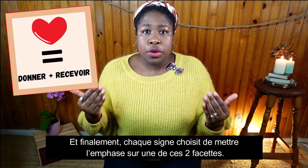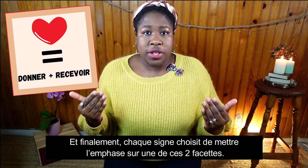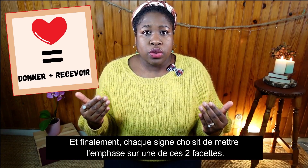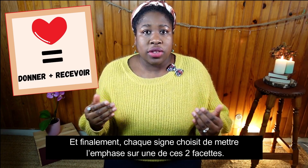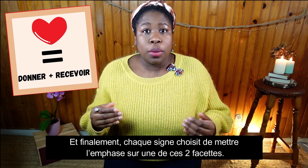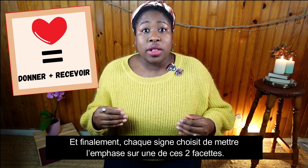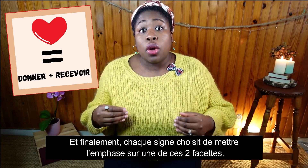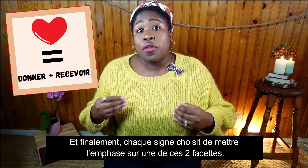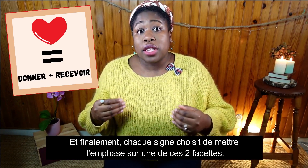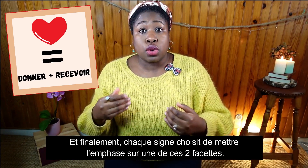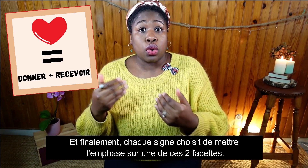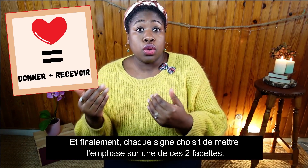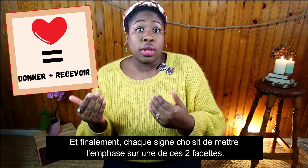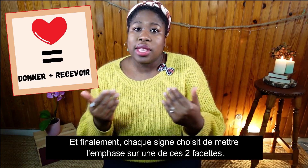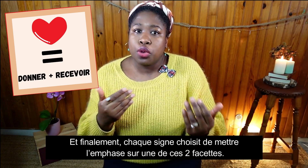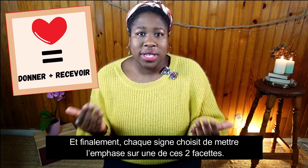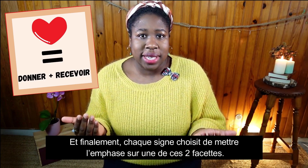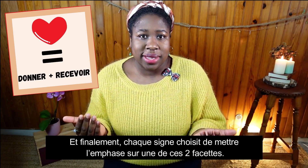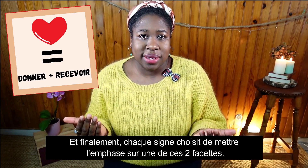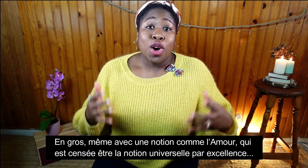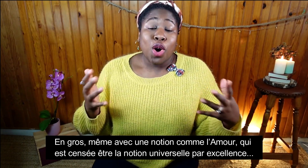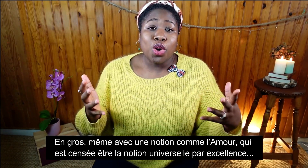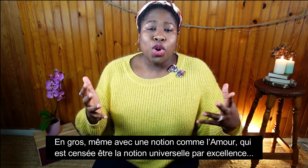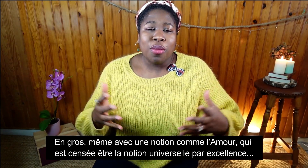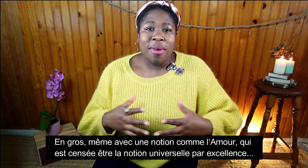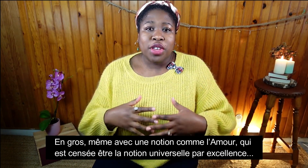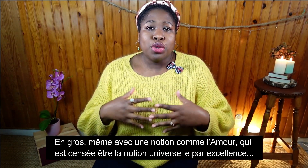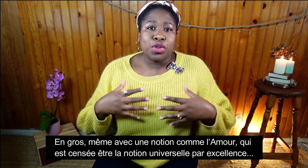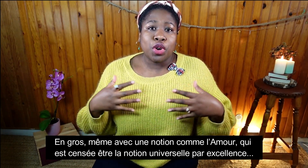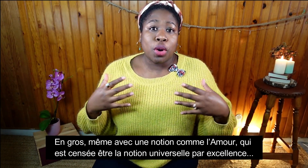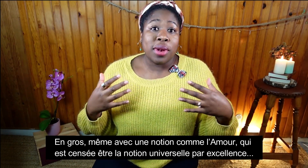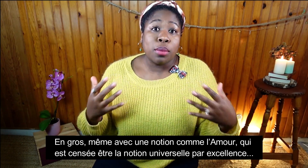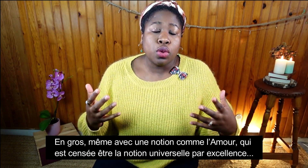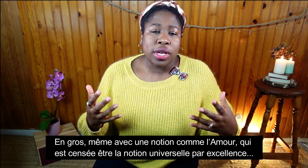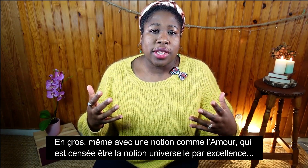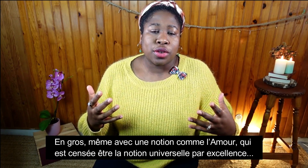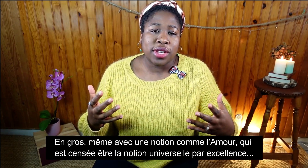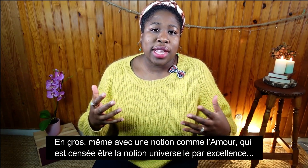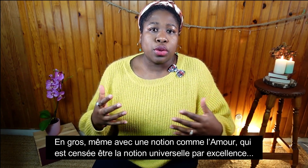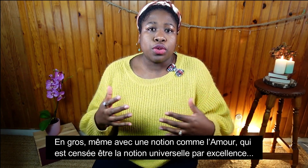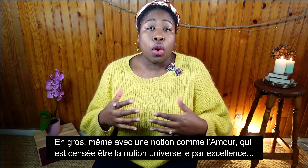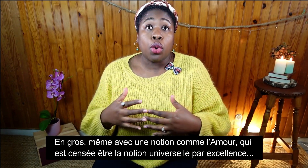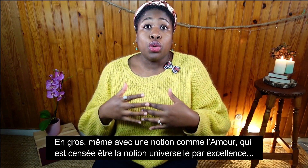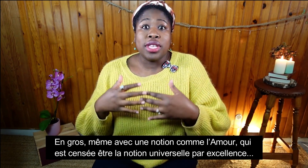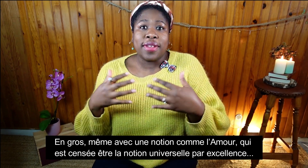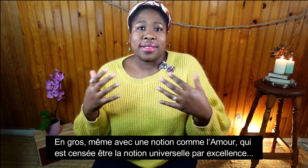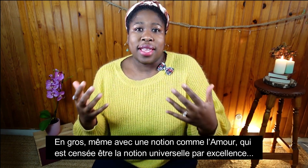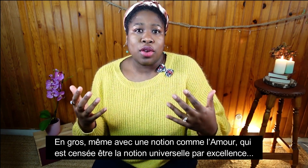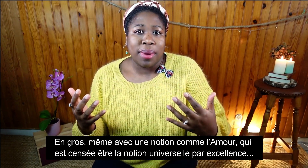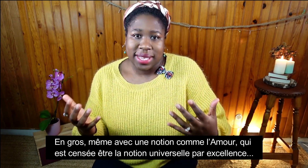signe choisi de mettre l'emphase sur une des deux facettes. En gros même avec une notion comme l'amour qui est censé être la notion universelle par